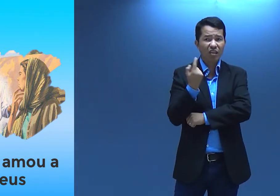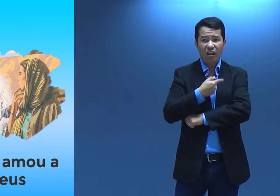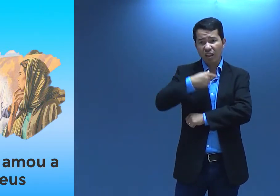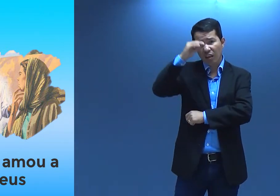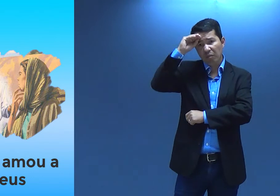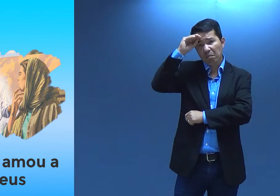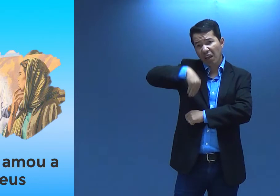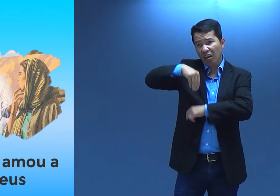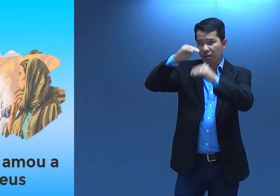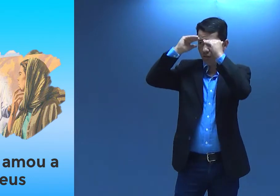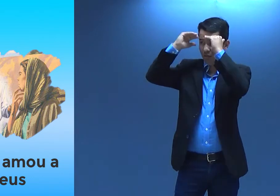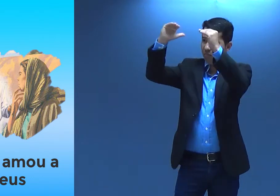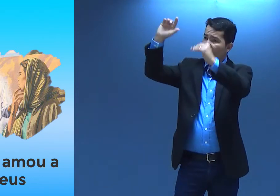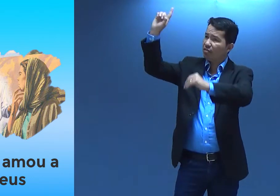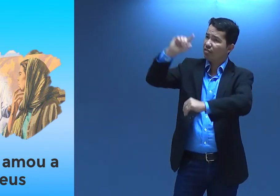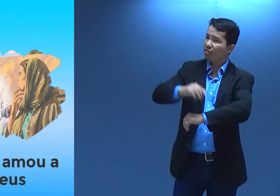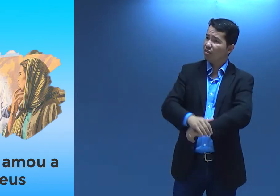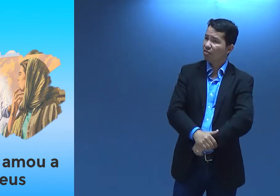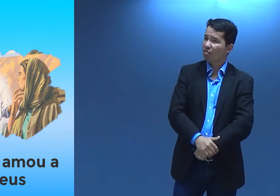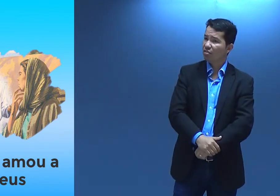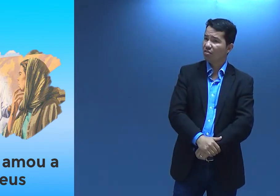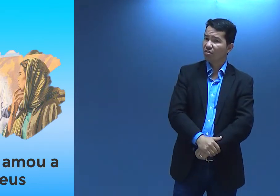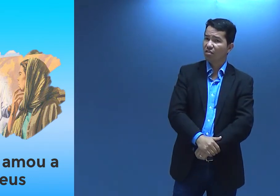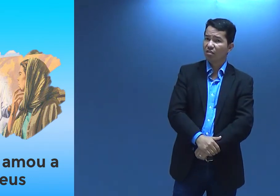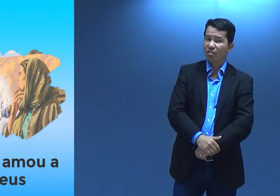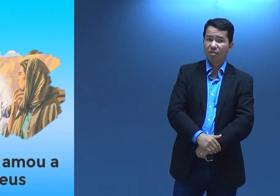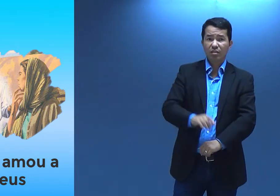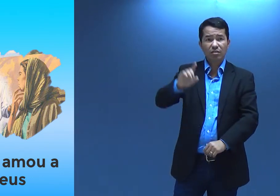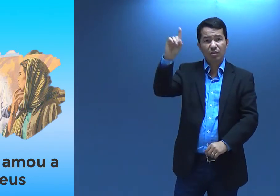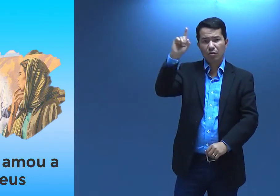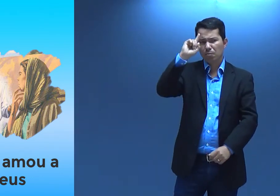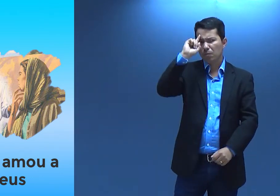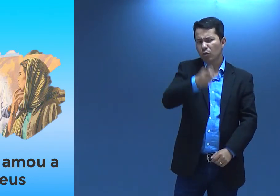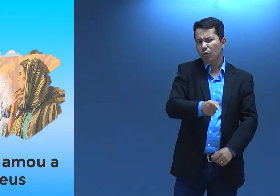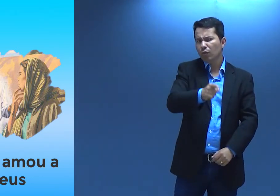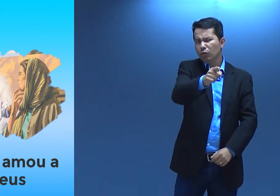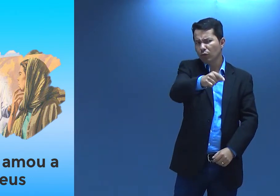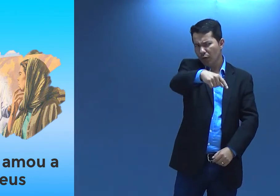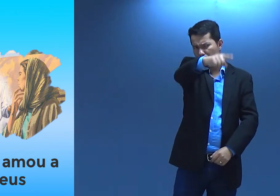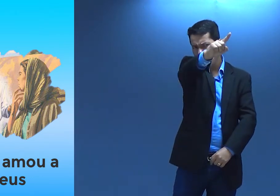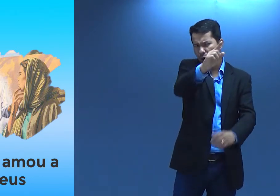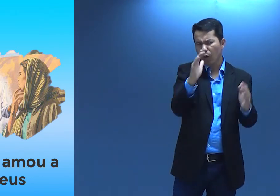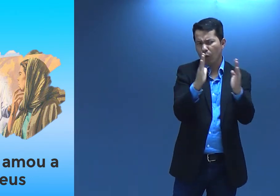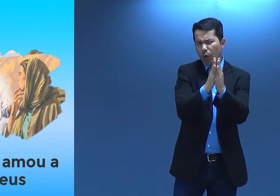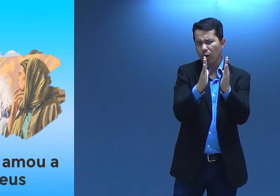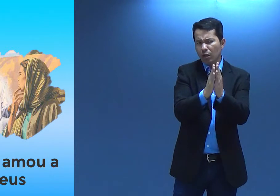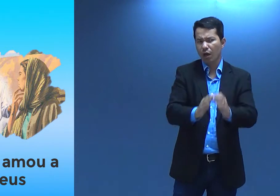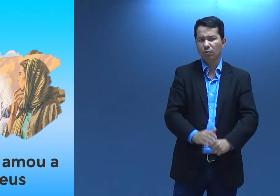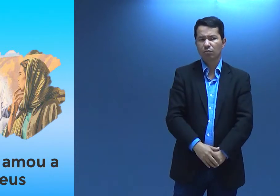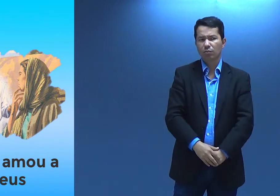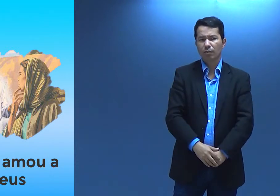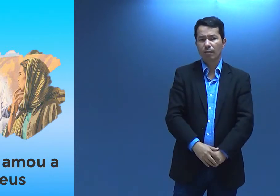coisas. E, nós, parece que a gente tem preguiça de obedecer a Deus. Deus mandou você ir orar.